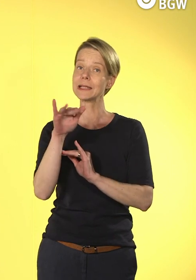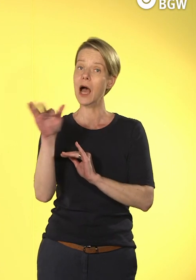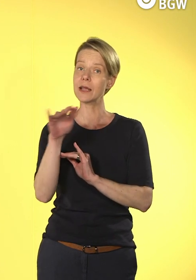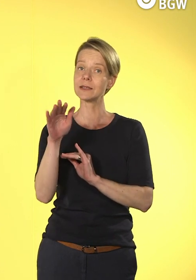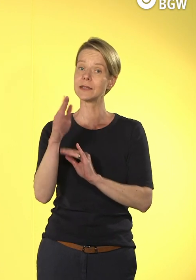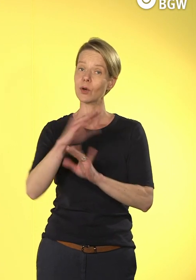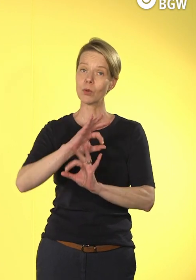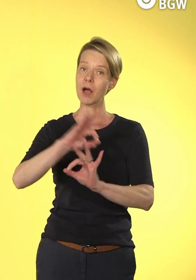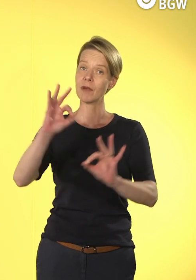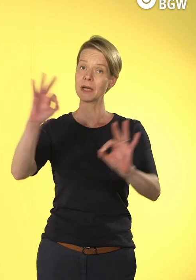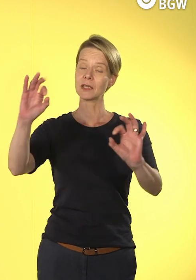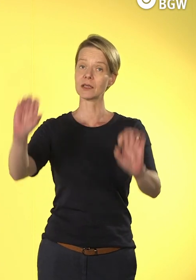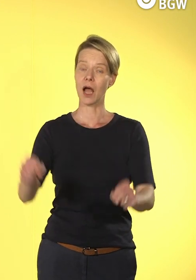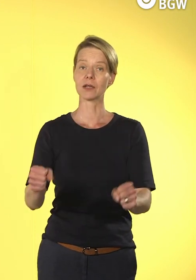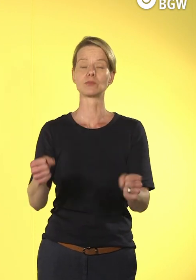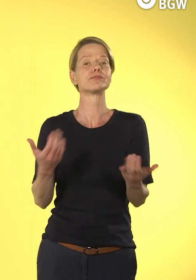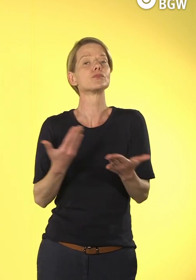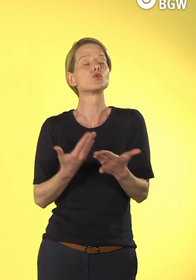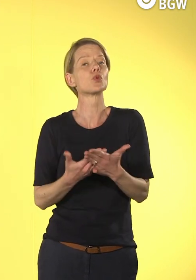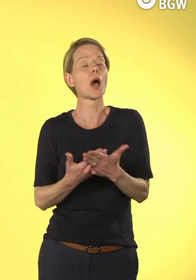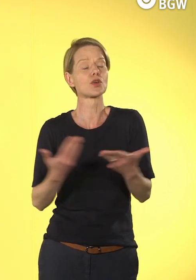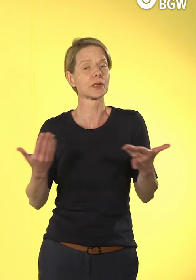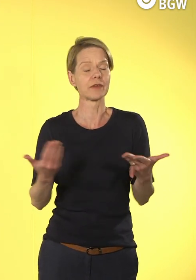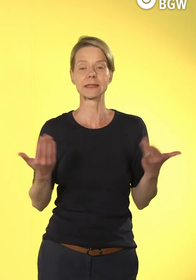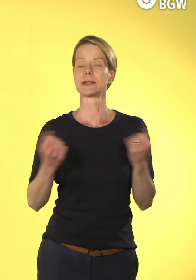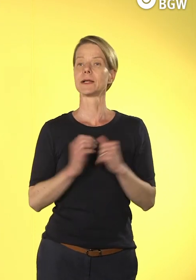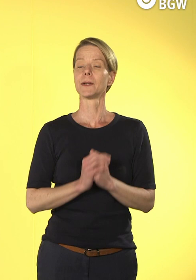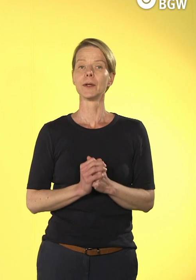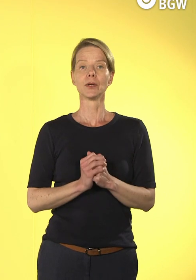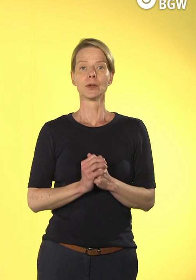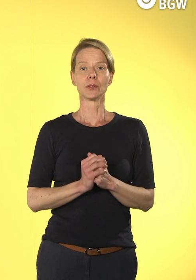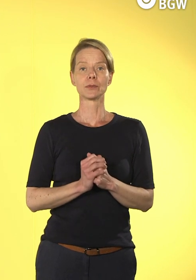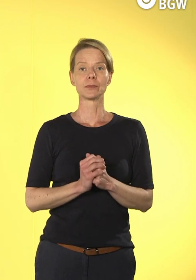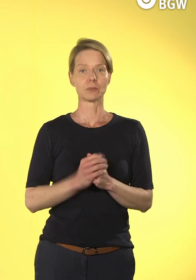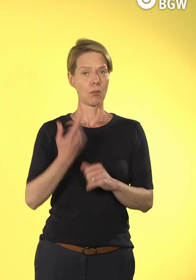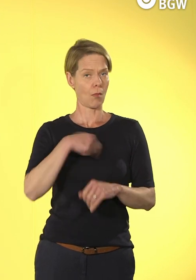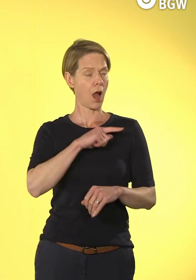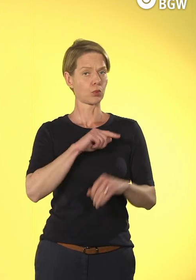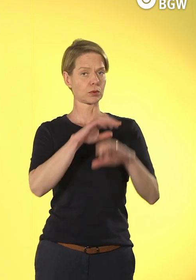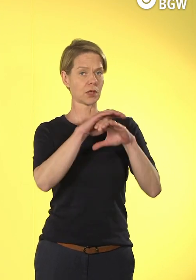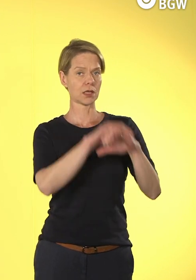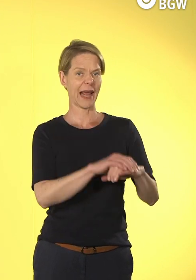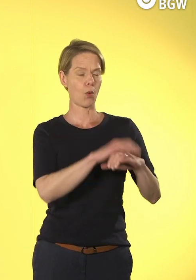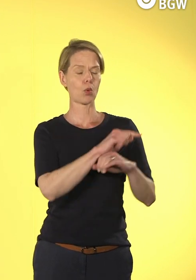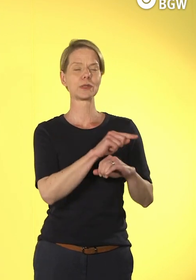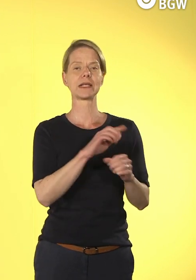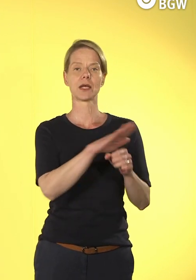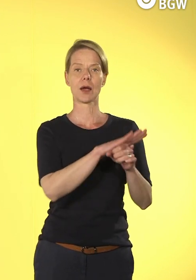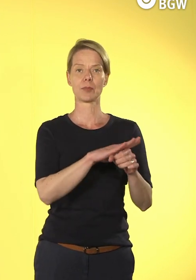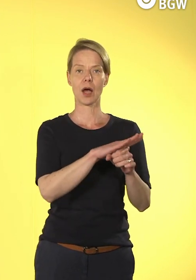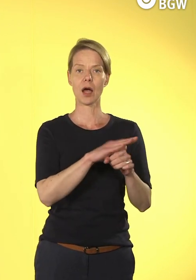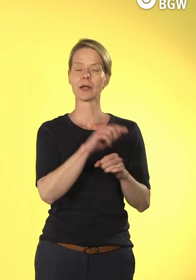Mitarbeitenden abzubilden. Zum Beispiel, wenn wir in der Handelsdiagonie haben wir ein Tool